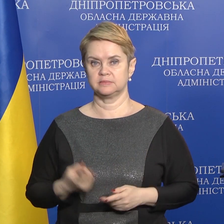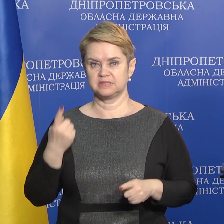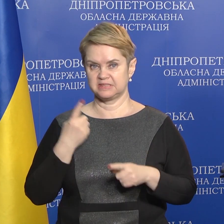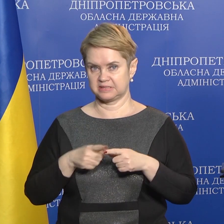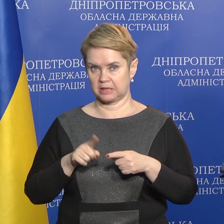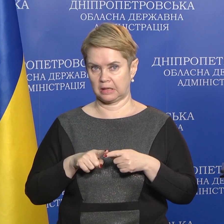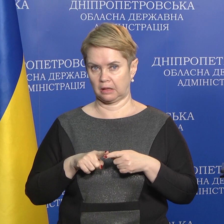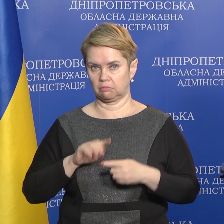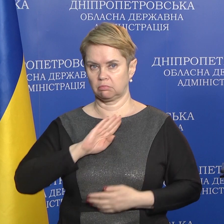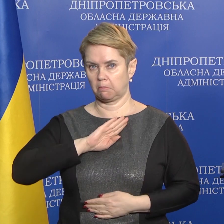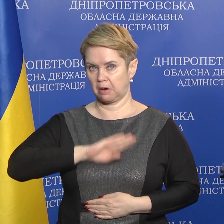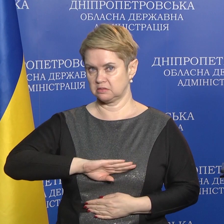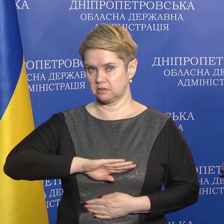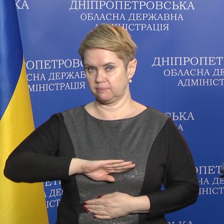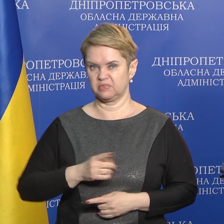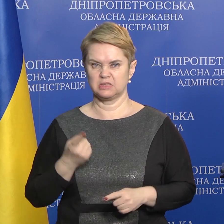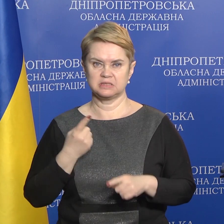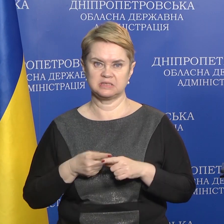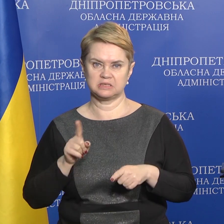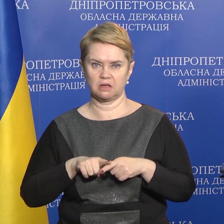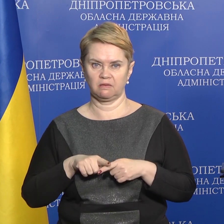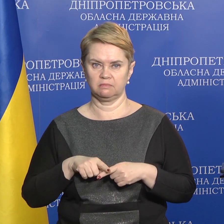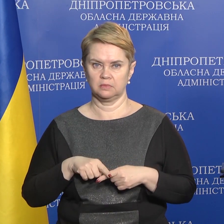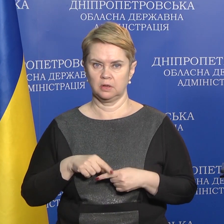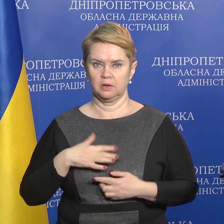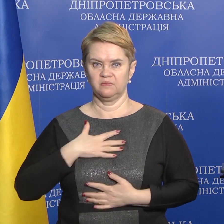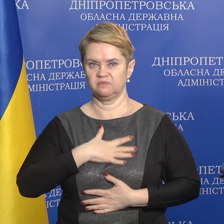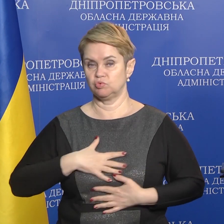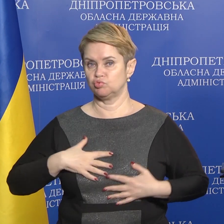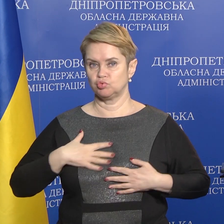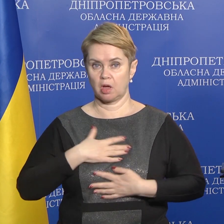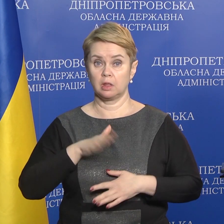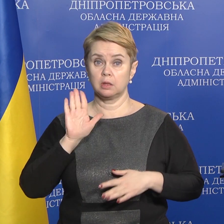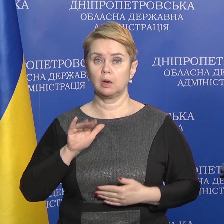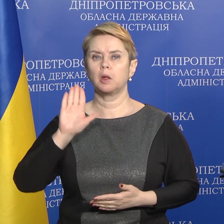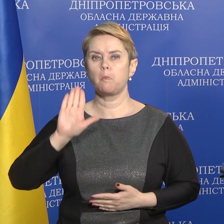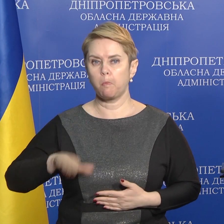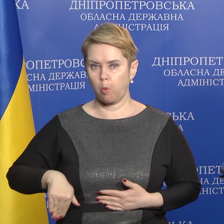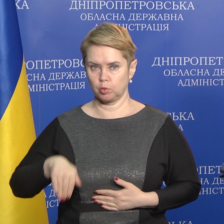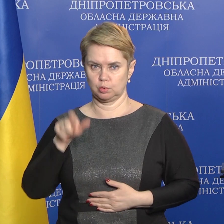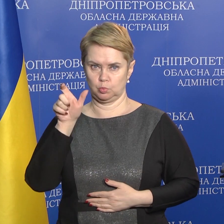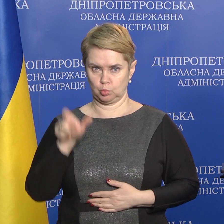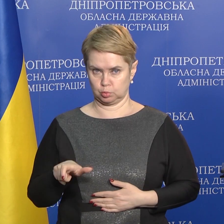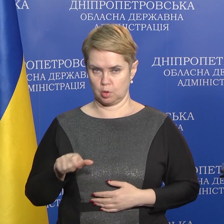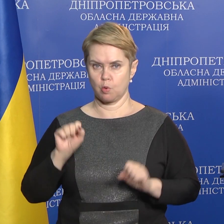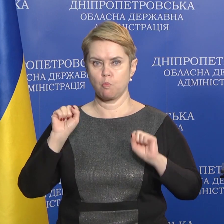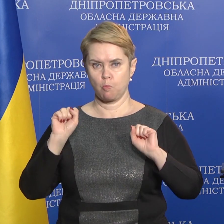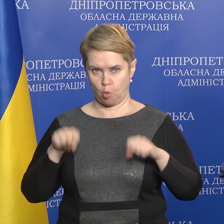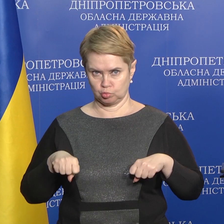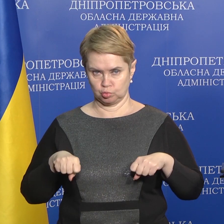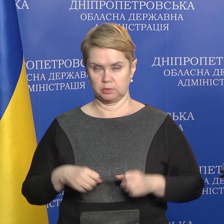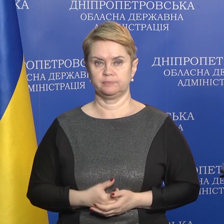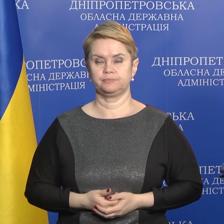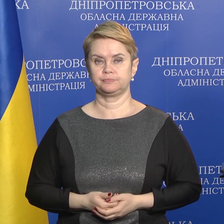депресія, це відчай. І тільки потім людина може